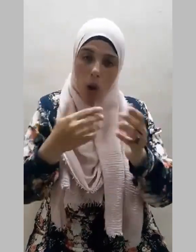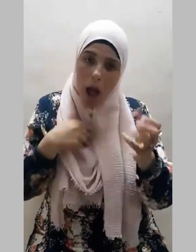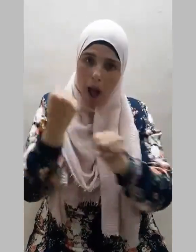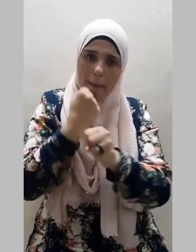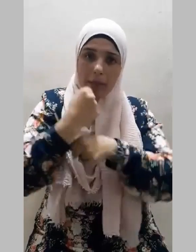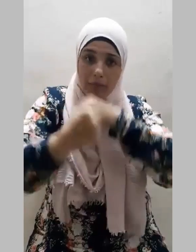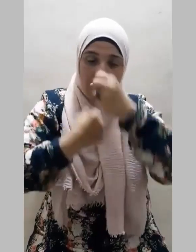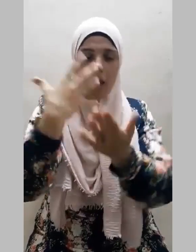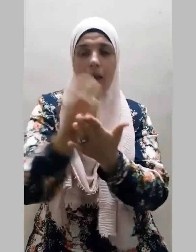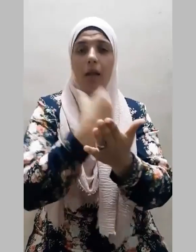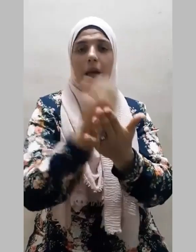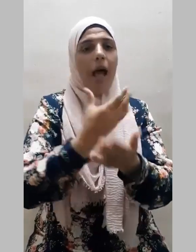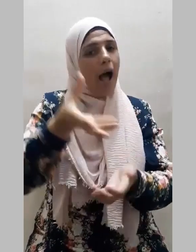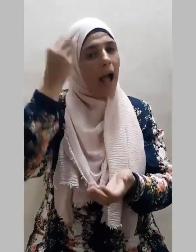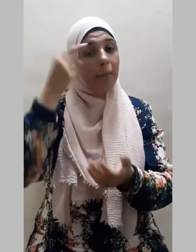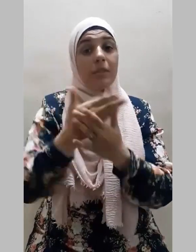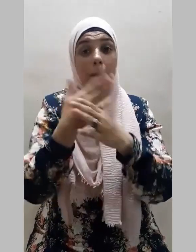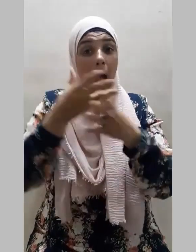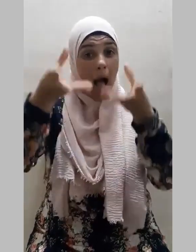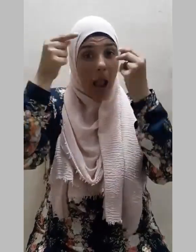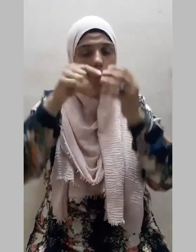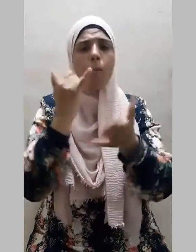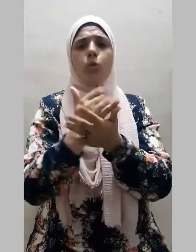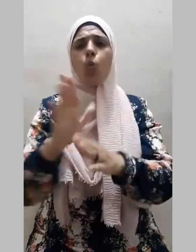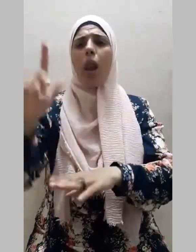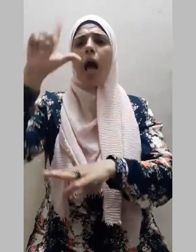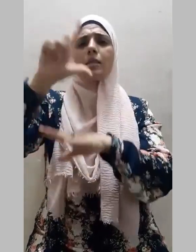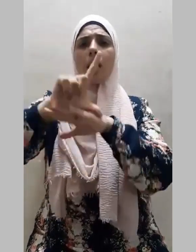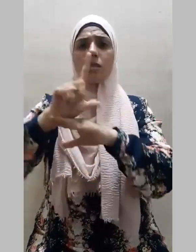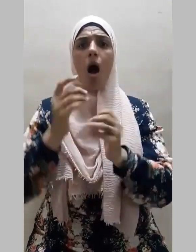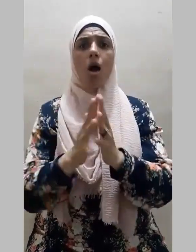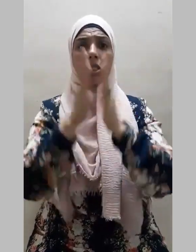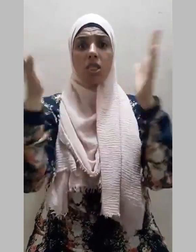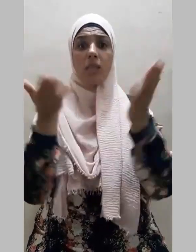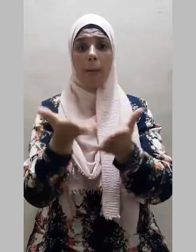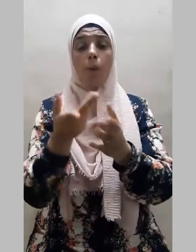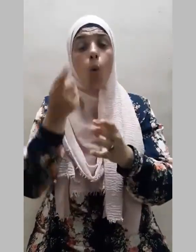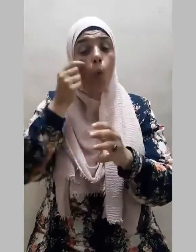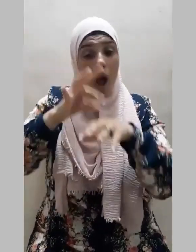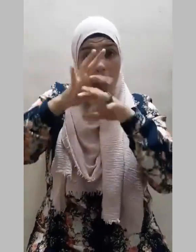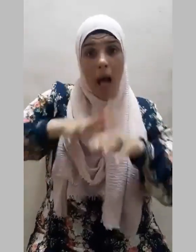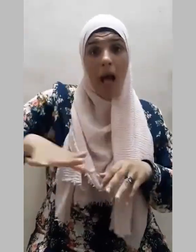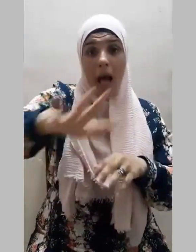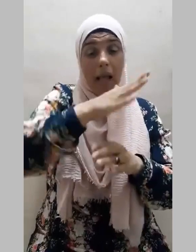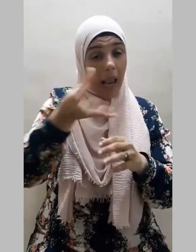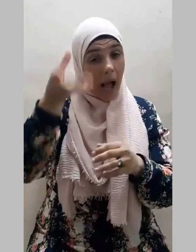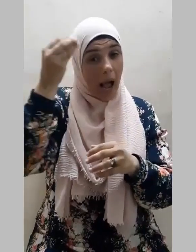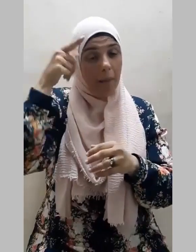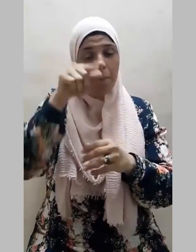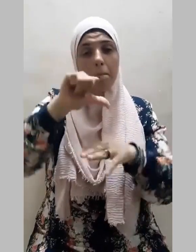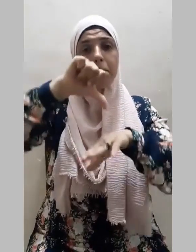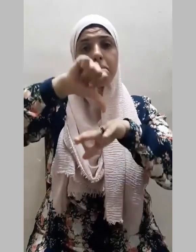فللعلم مقام عظيم ولأهل العلم مكانتهم العالية